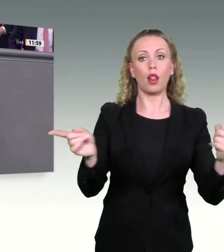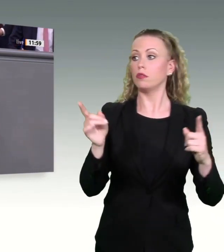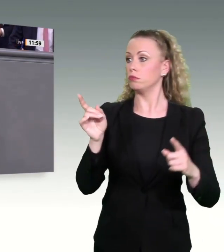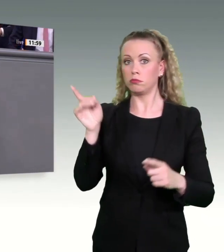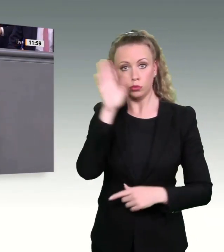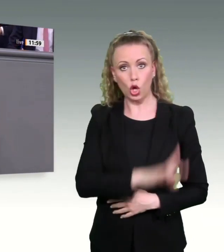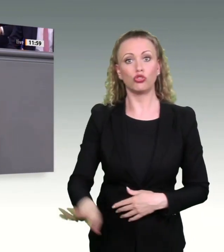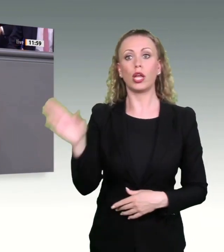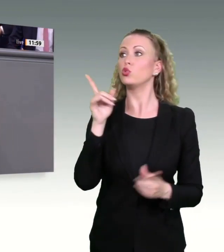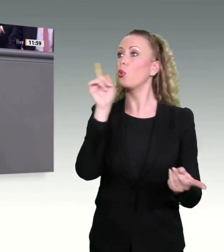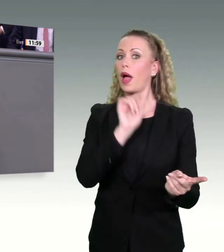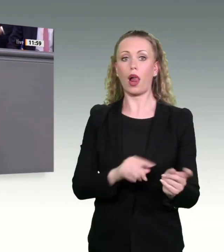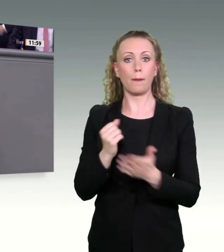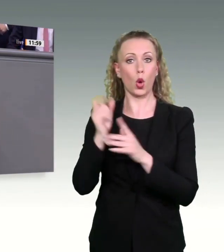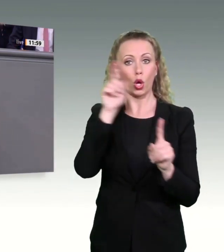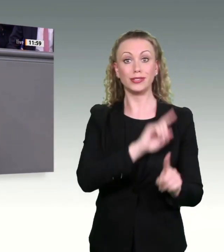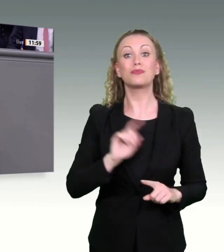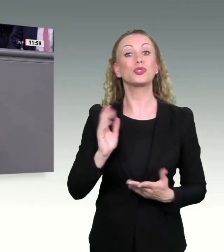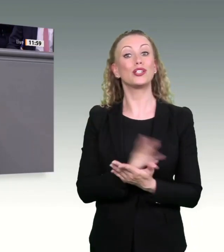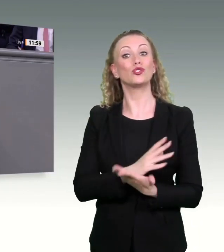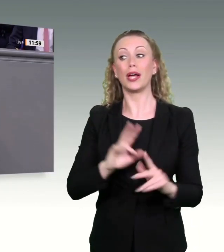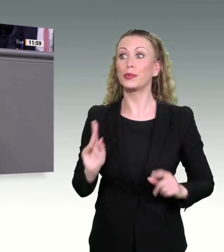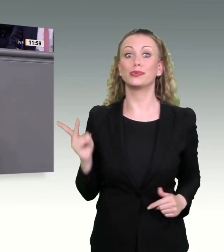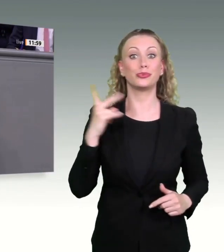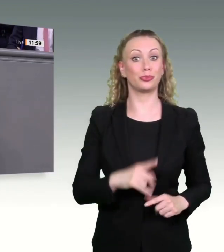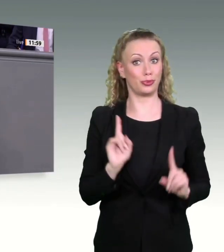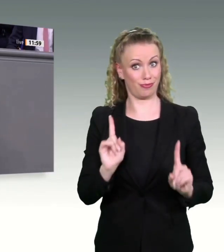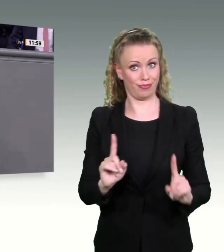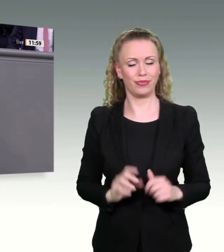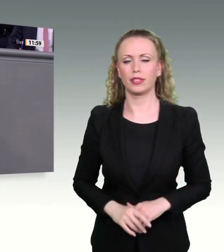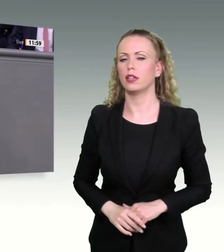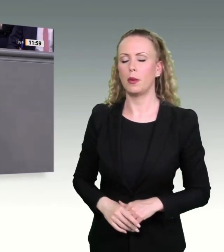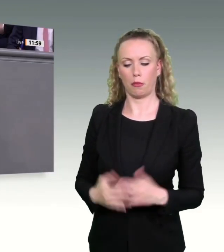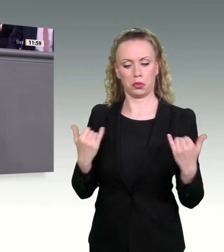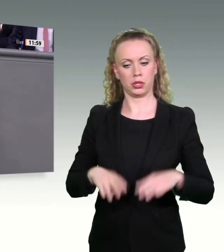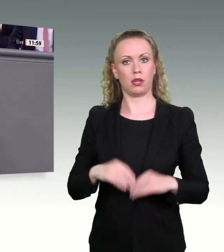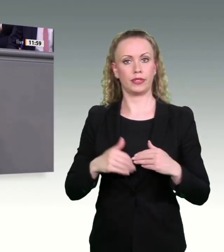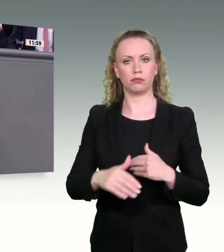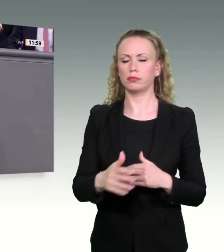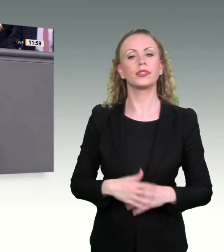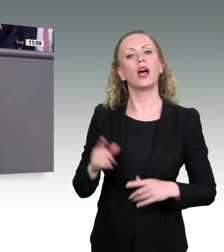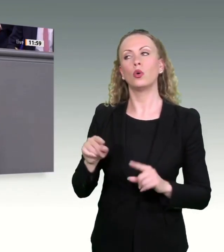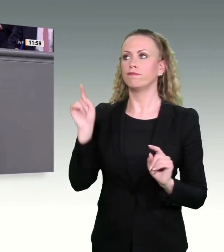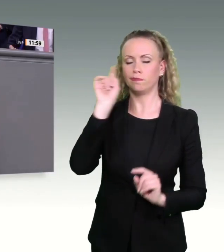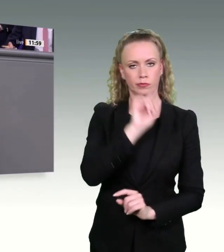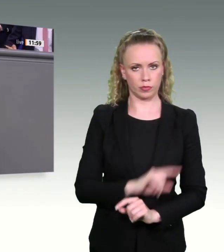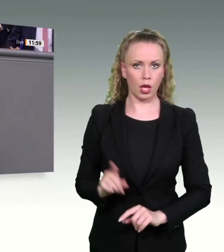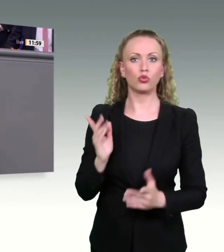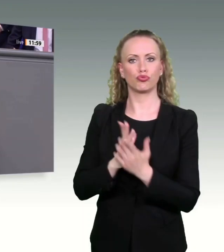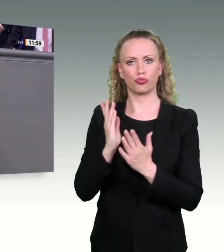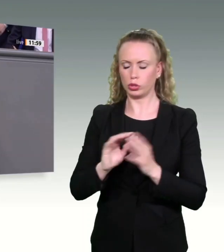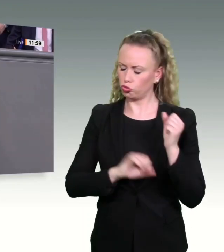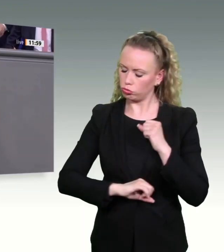Liebe Kolleginnen und Kollegen, es ist aber nicht so, dass wir gerade erst anfangen. Die Häuser arbeiten mit Hochdruck daran, das Thema Planungsbeschleunigung